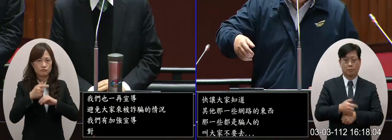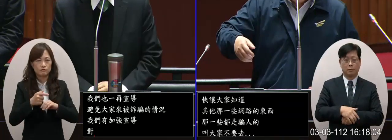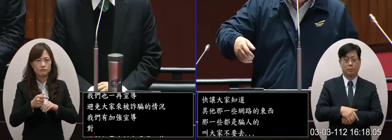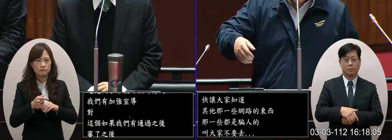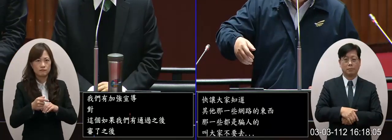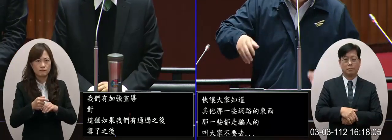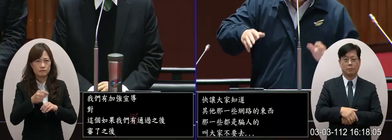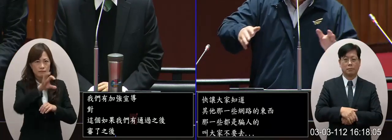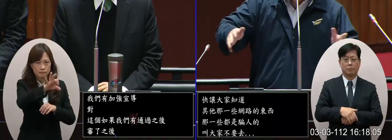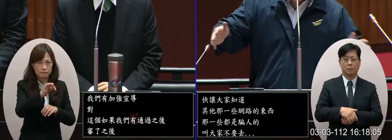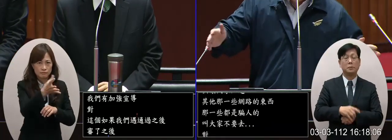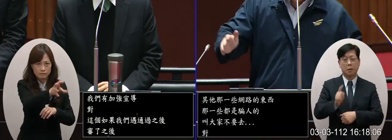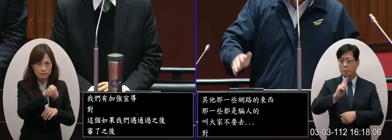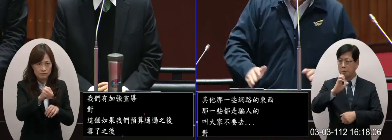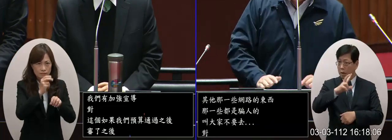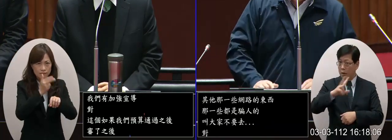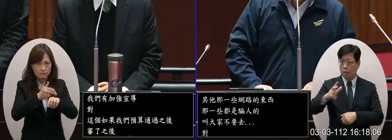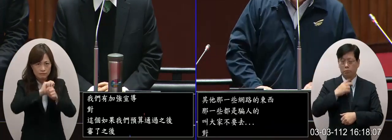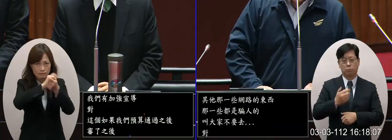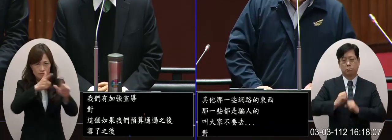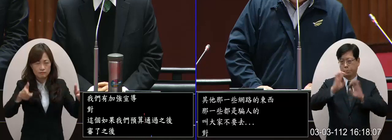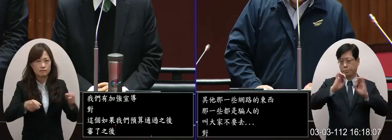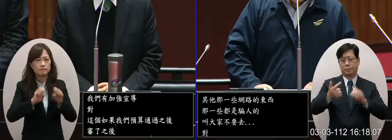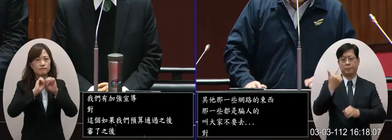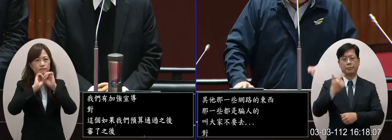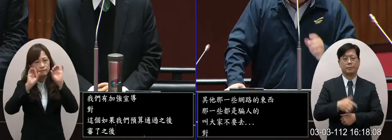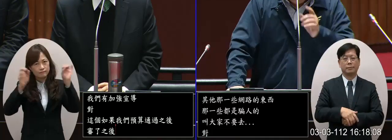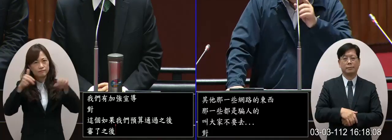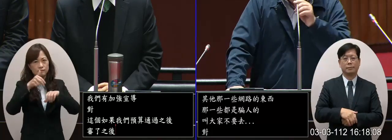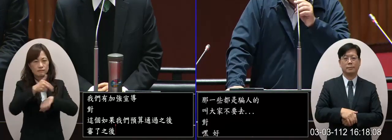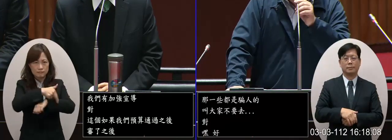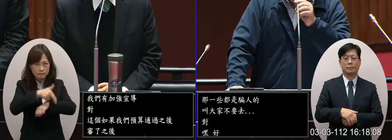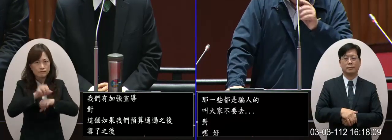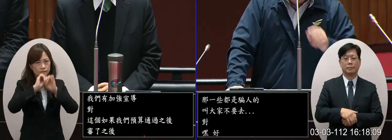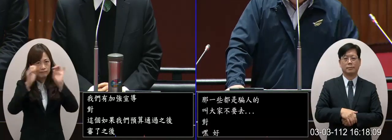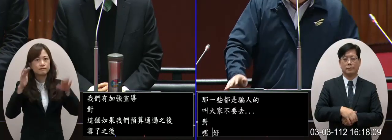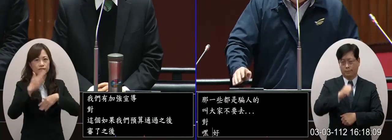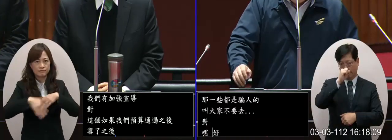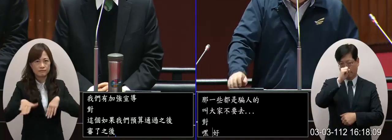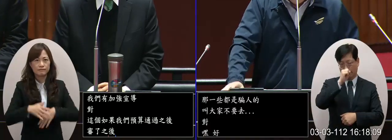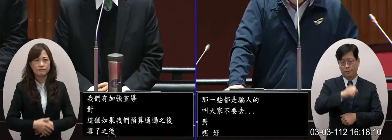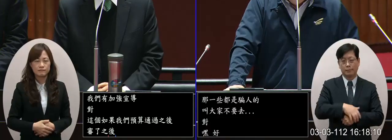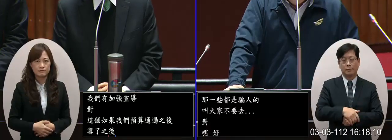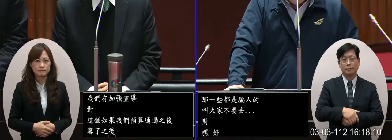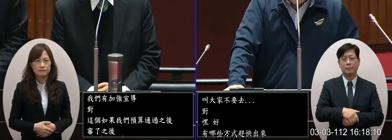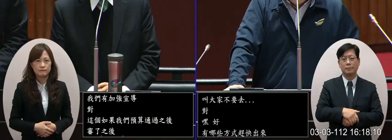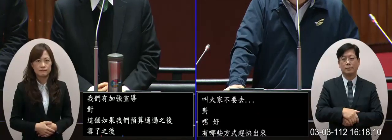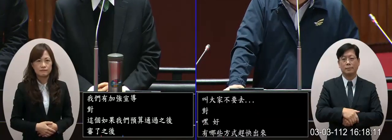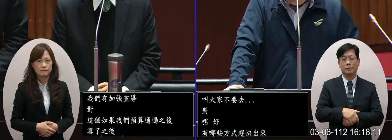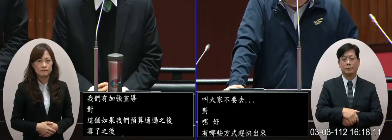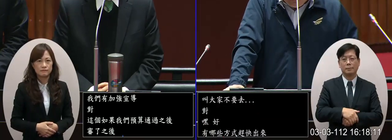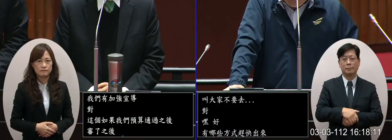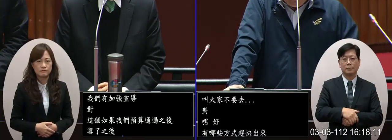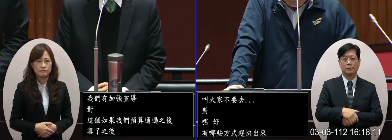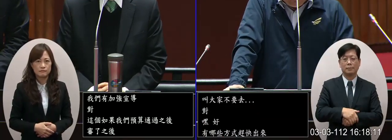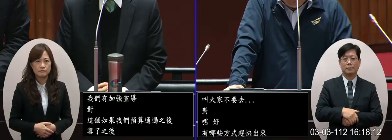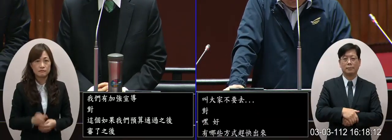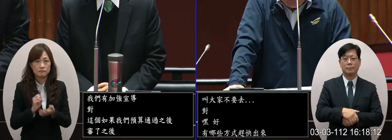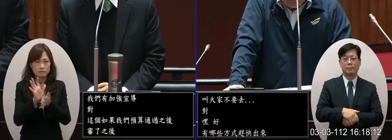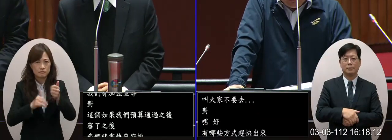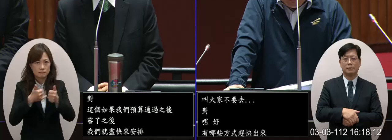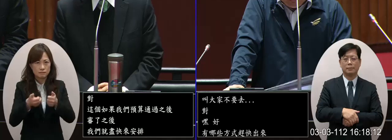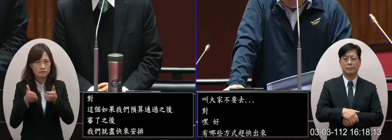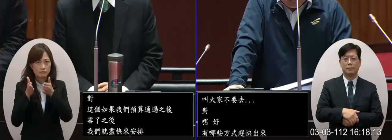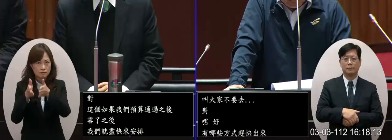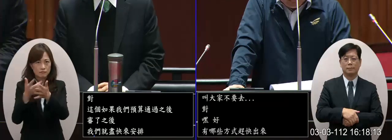個不同的方法來有哪些方式趕快出來會我們會對外很好的宣導好阿朗跟委員報告有關